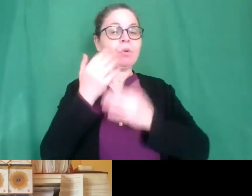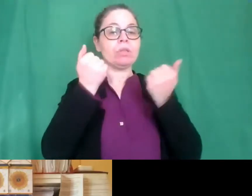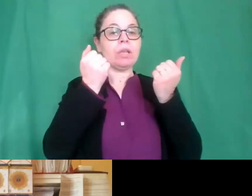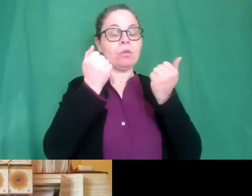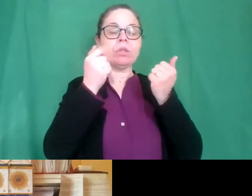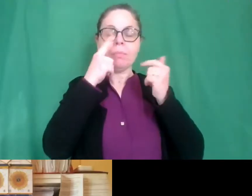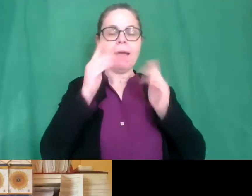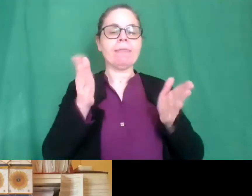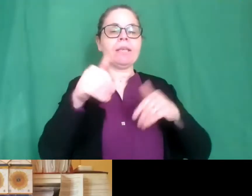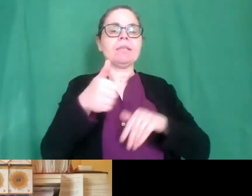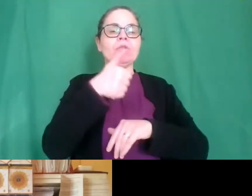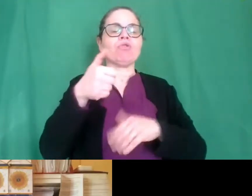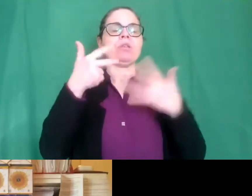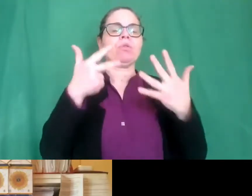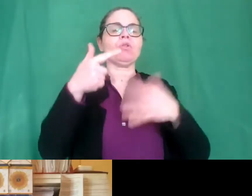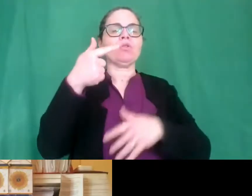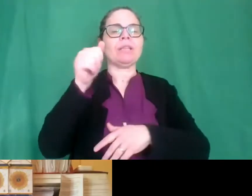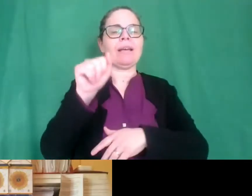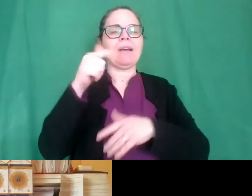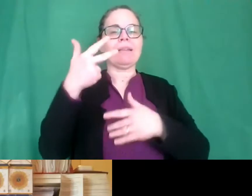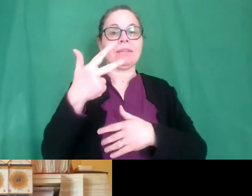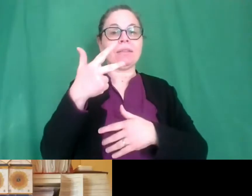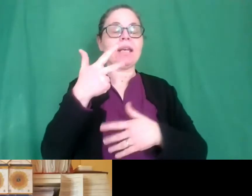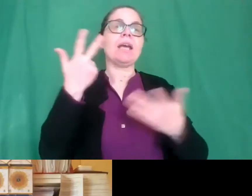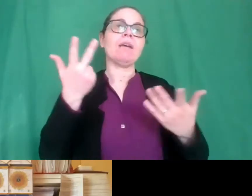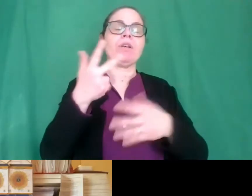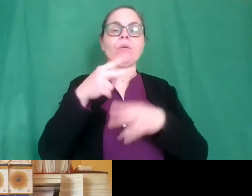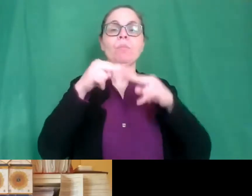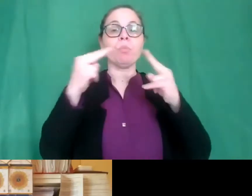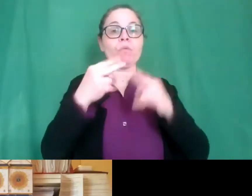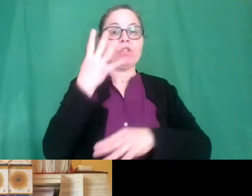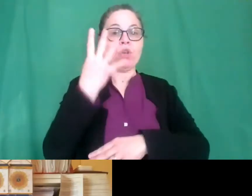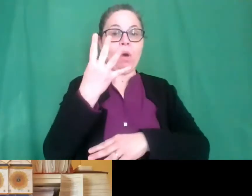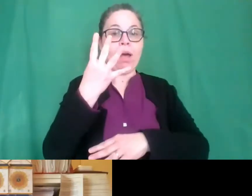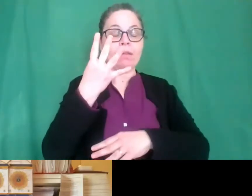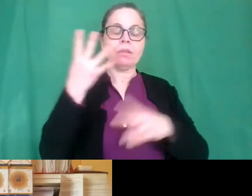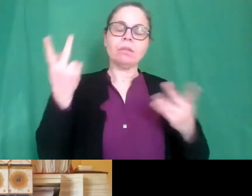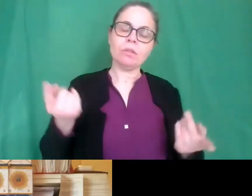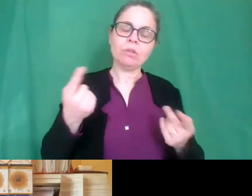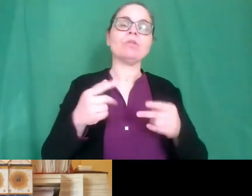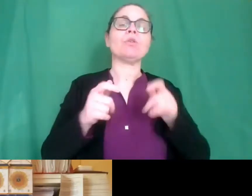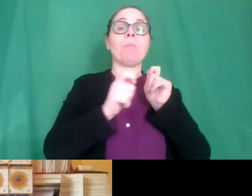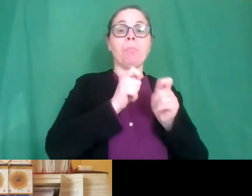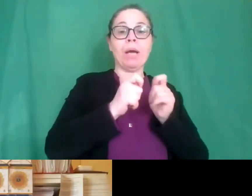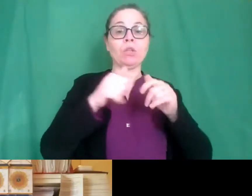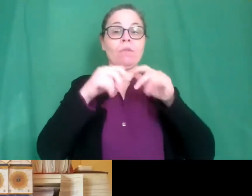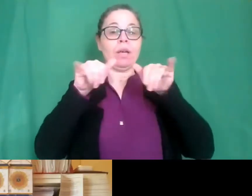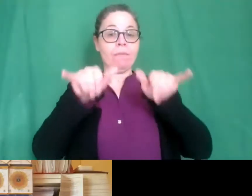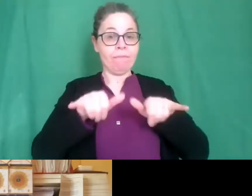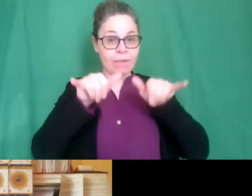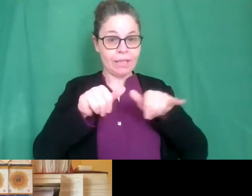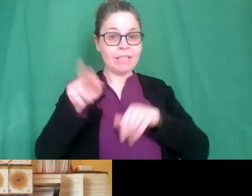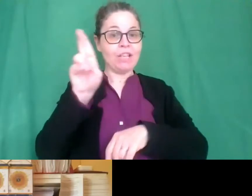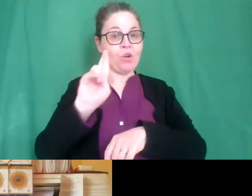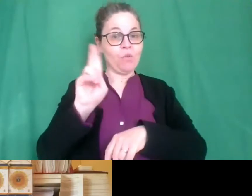108 TA3 in pratica stiamo parlando di quattro province Padova Venezia, Rovigo e Treviso quindi sappiate che questo